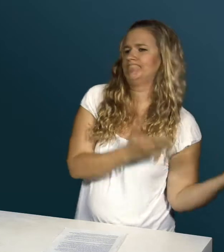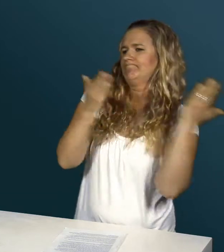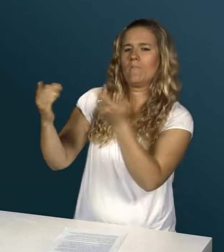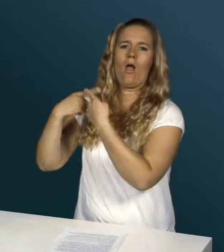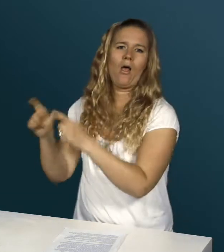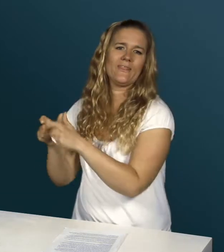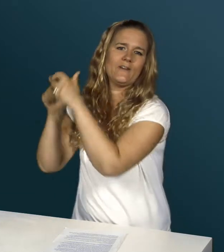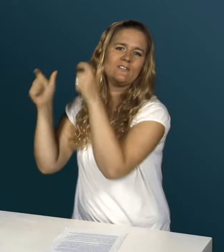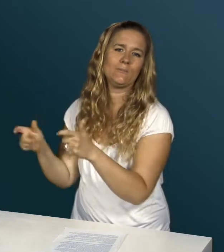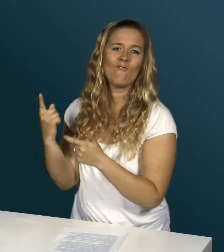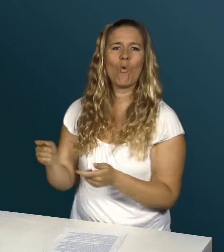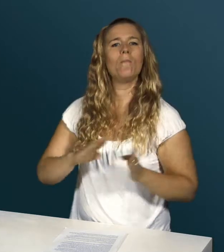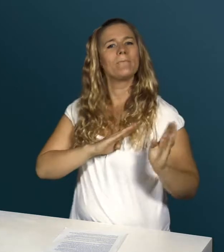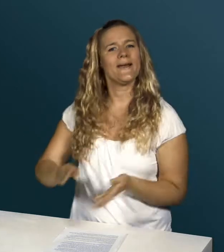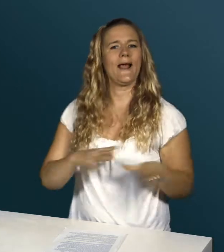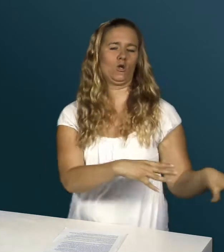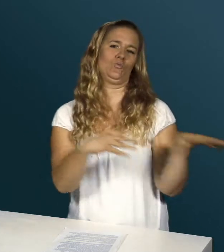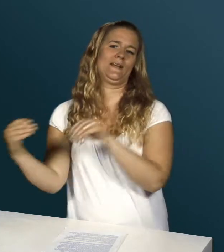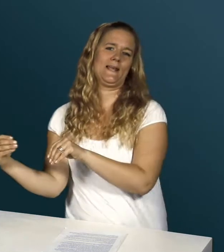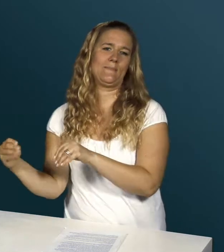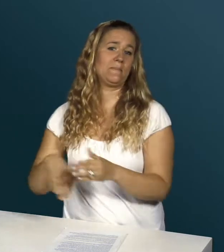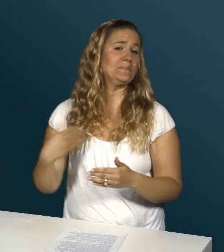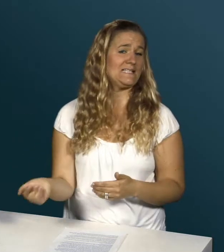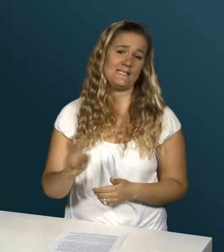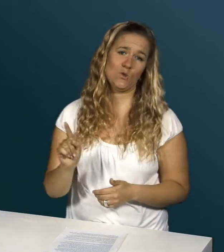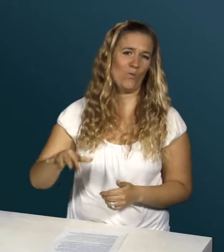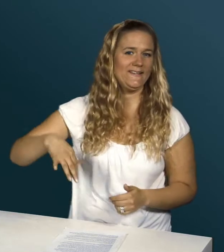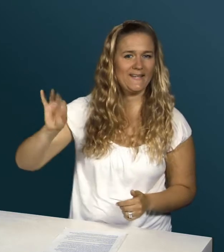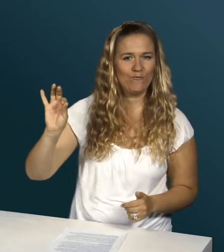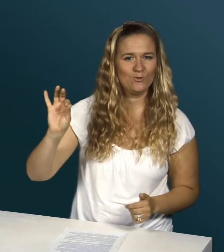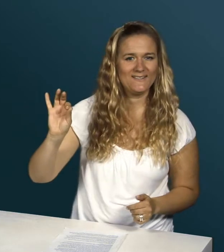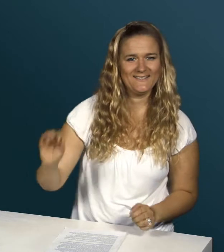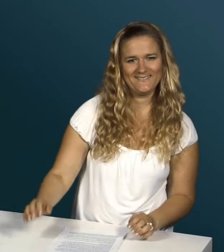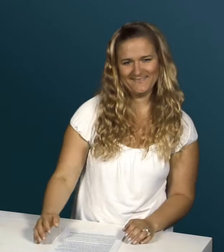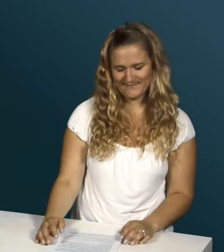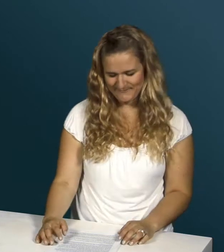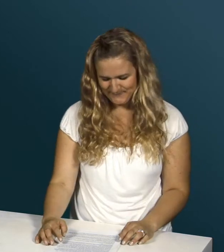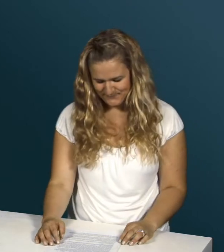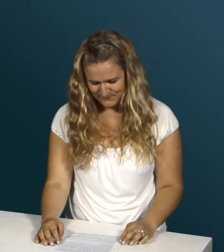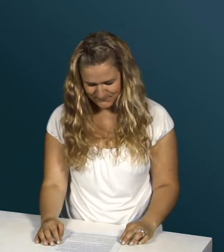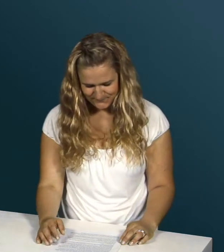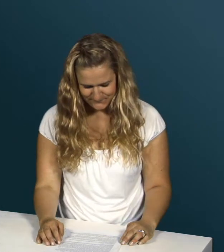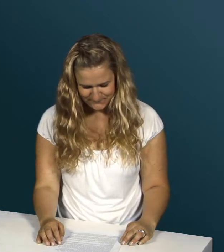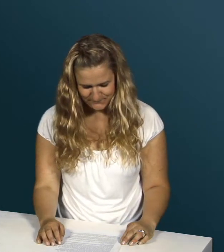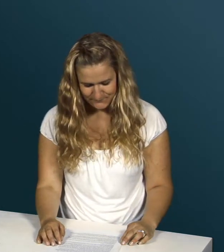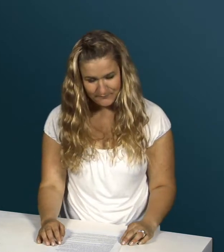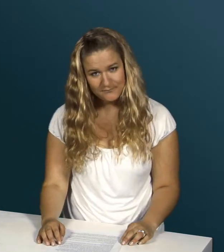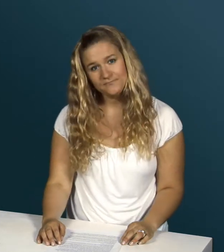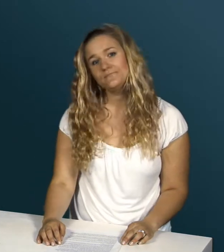Deshalb hat sich IBM zurückgezogen. Nun wird nach einer Firma gesucht, welche bereit ist, diese Technologien umzusetzen.